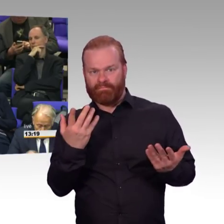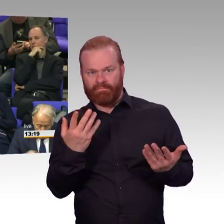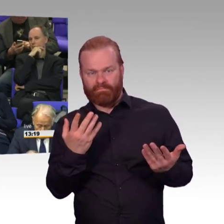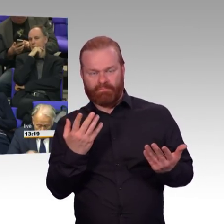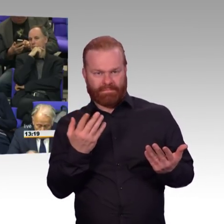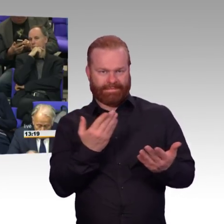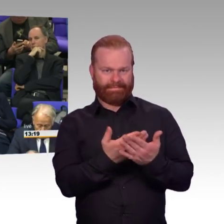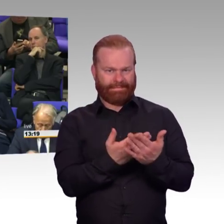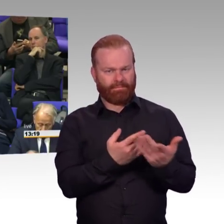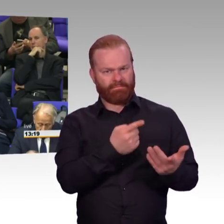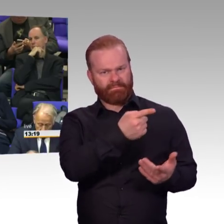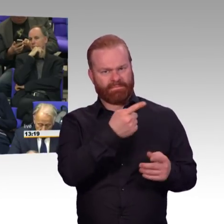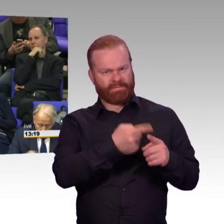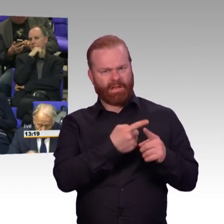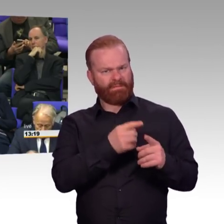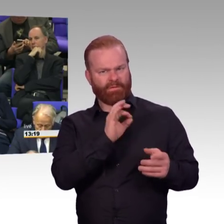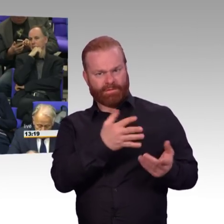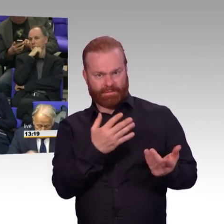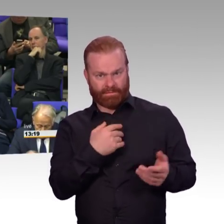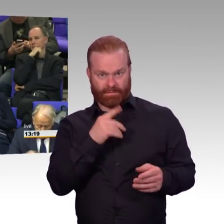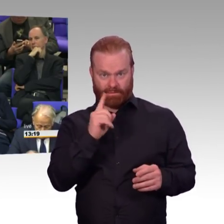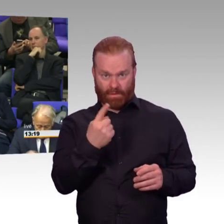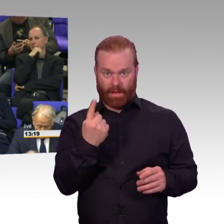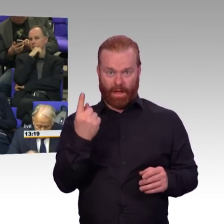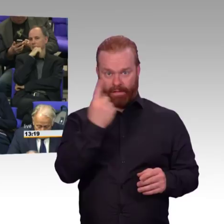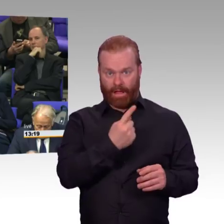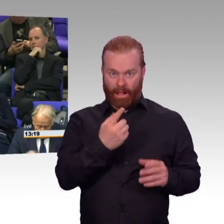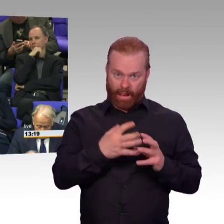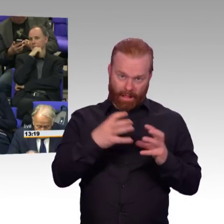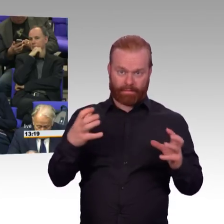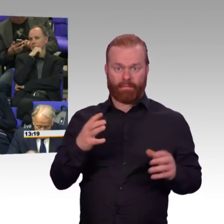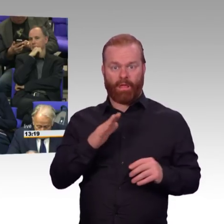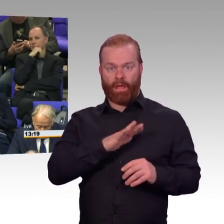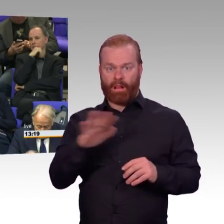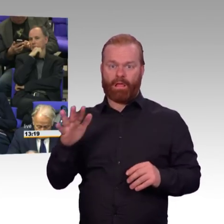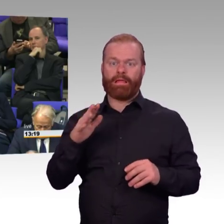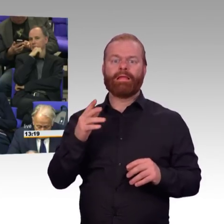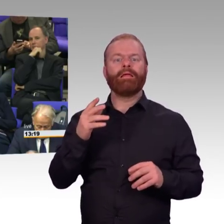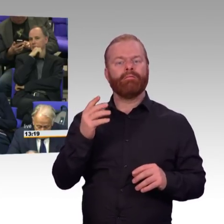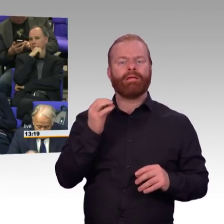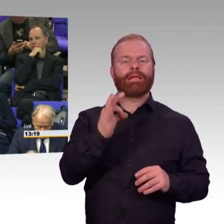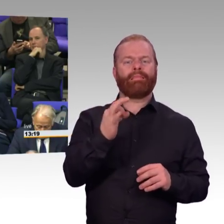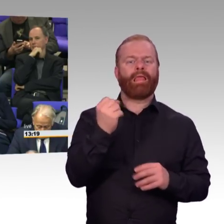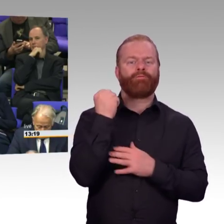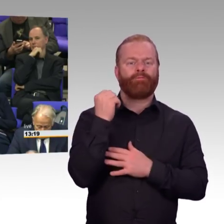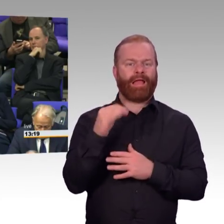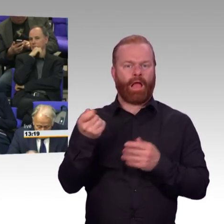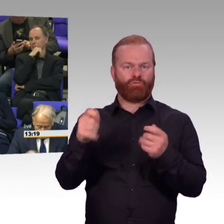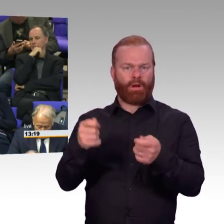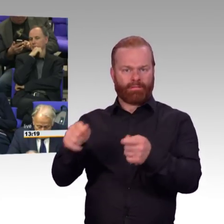Crème der Pseudowissenschaftler versammelt hier im Deutschen Bundestag. Insbesondere Tom Weissmüller zum Beispiel vom Hartland Institut, das von den